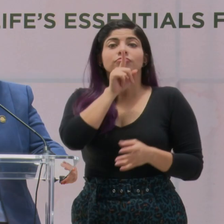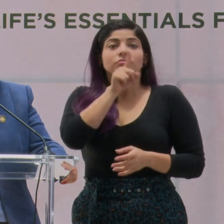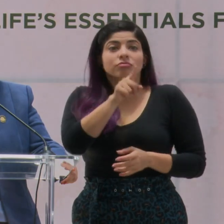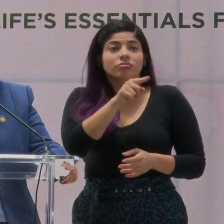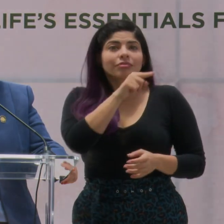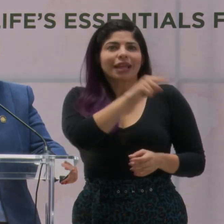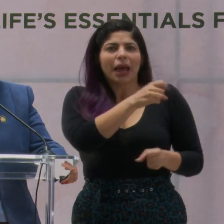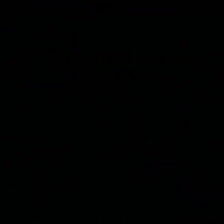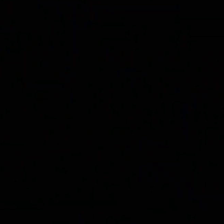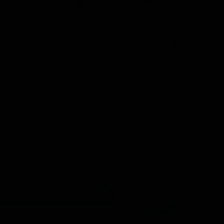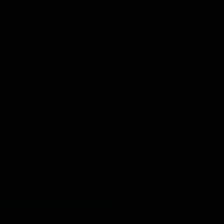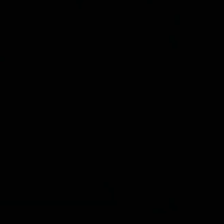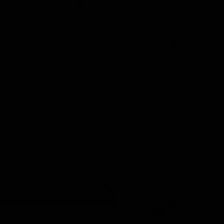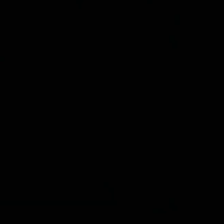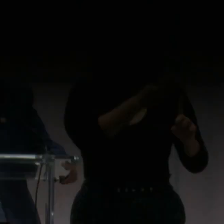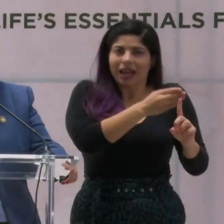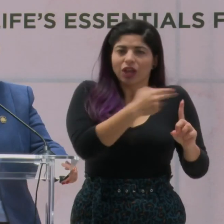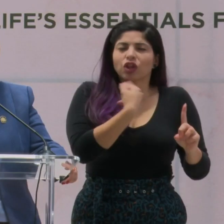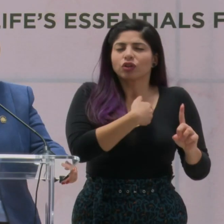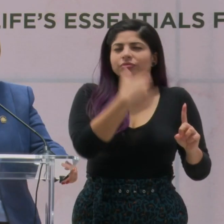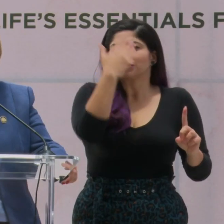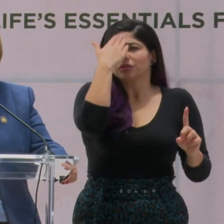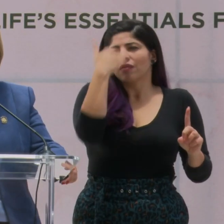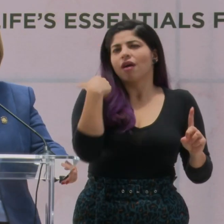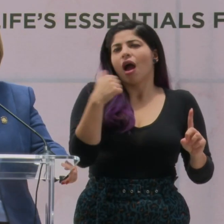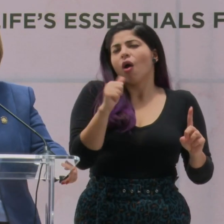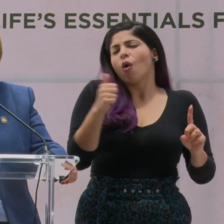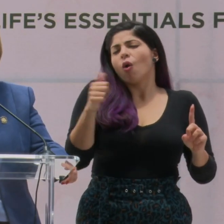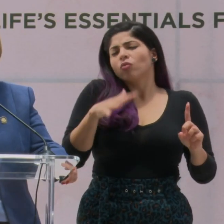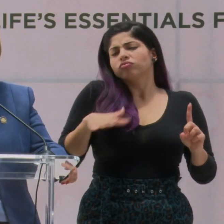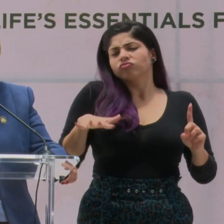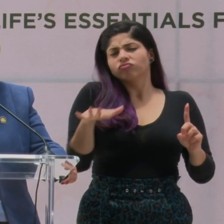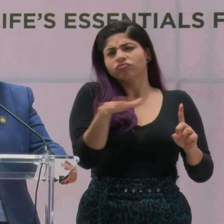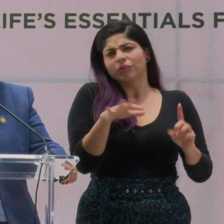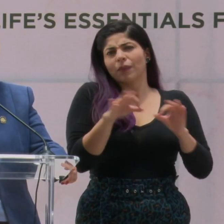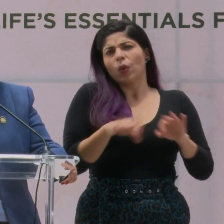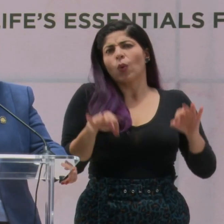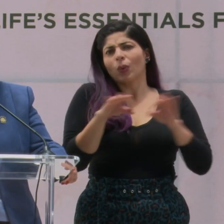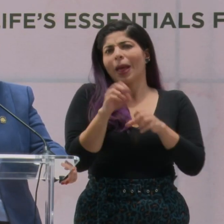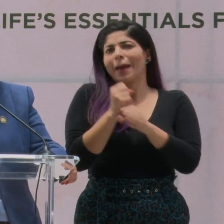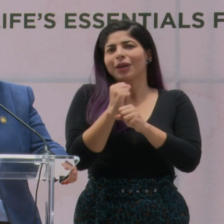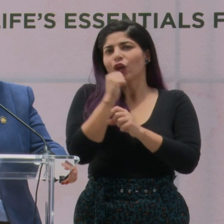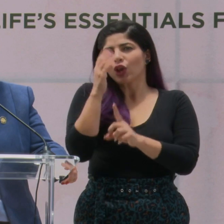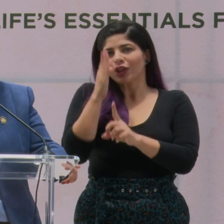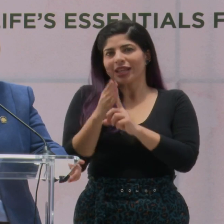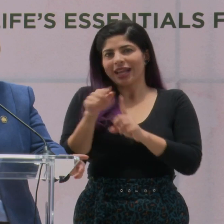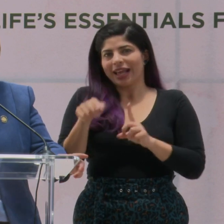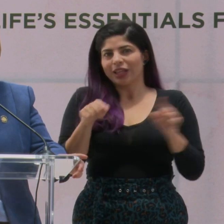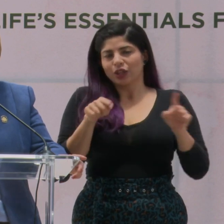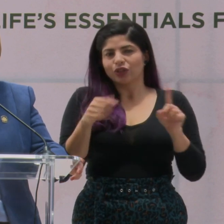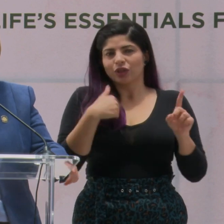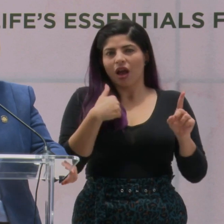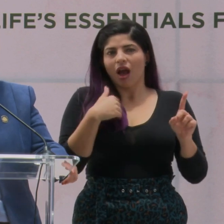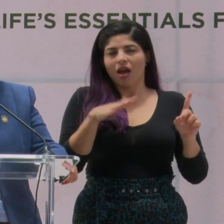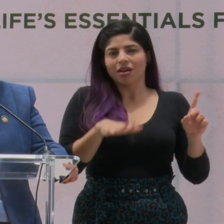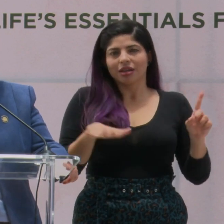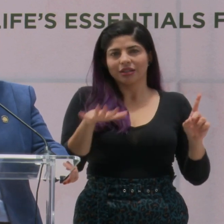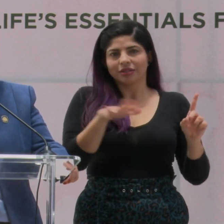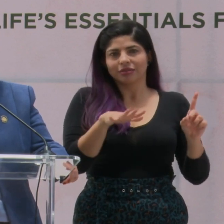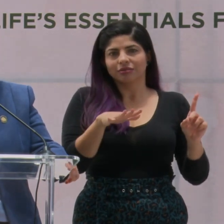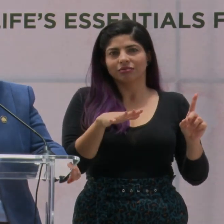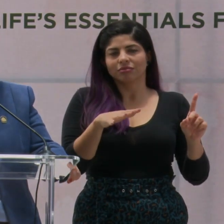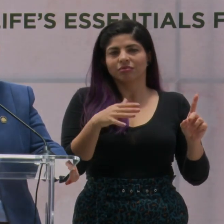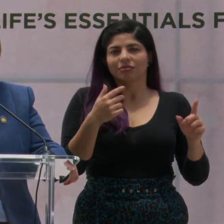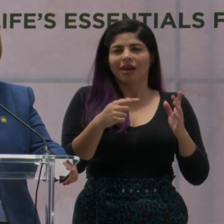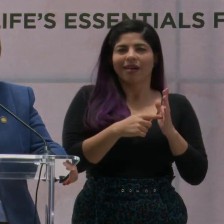estos son los empleos directos. Sabemos que hay una cantidad importante de empleos indirectos. Usamos